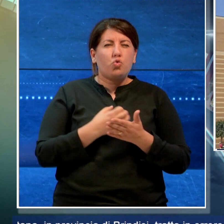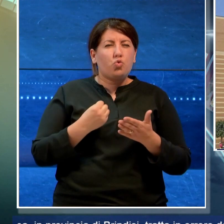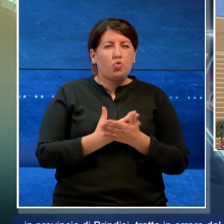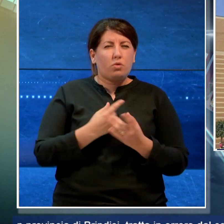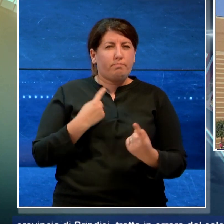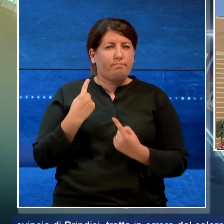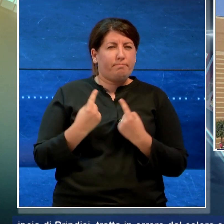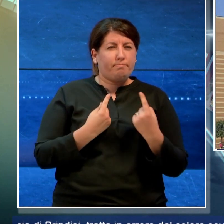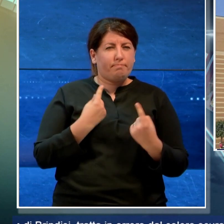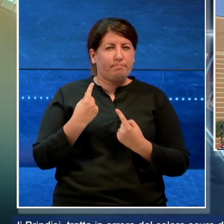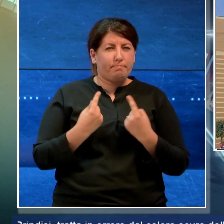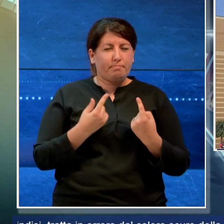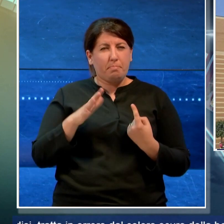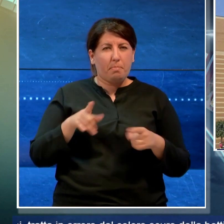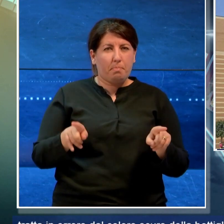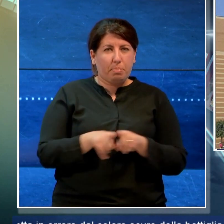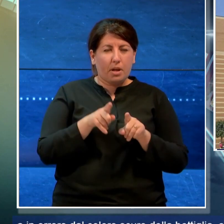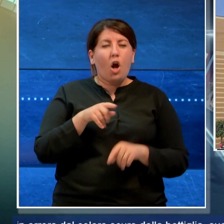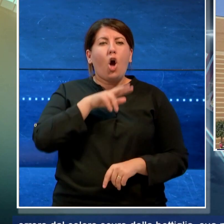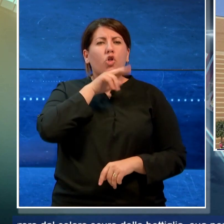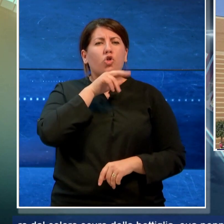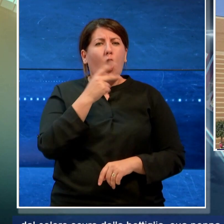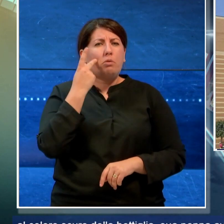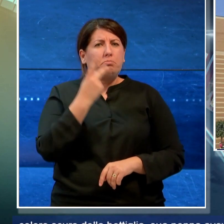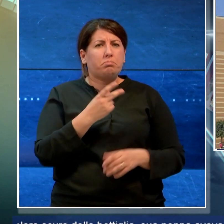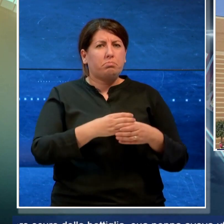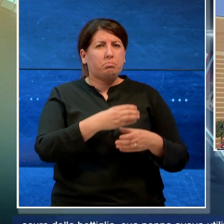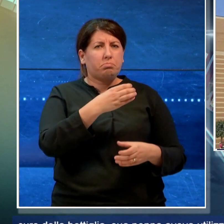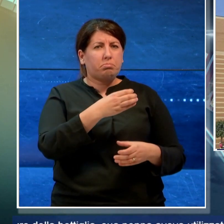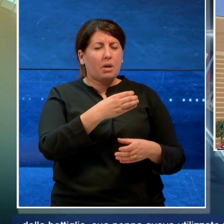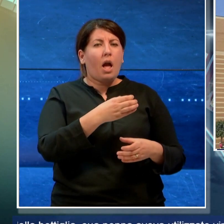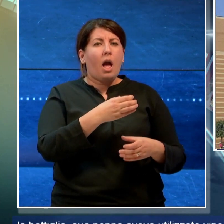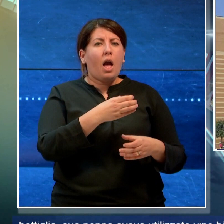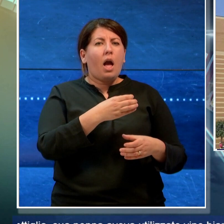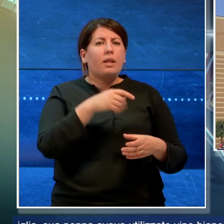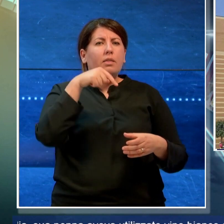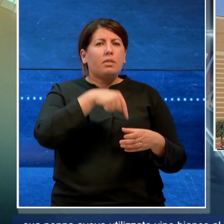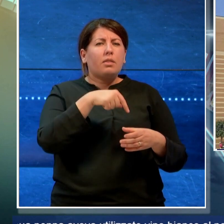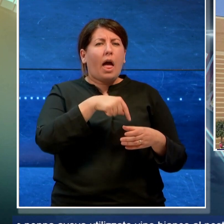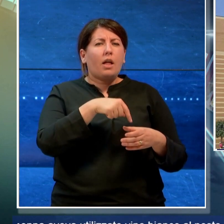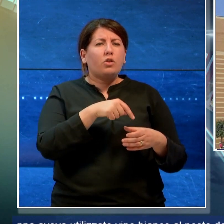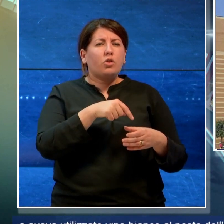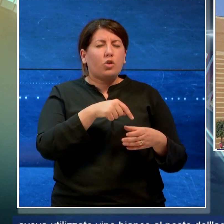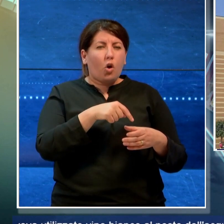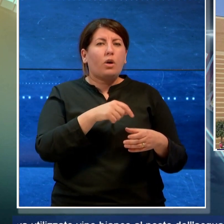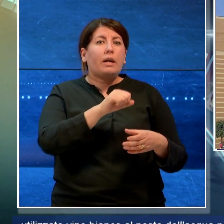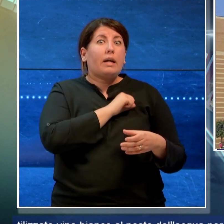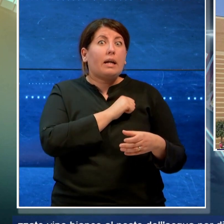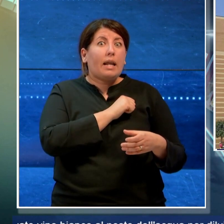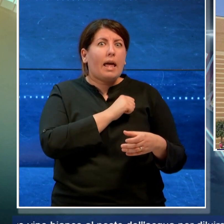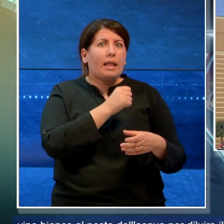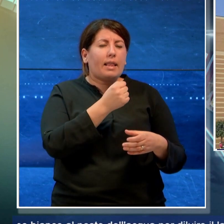errore dal colore scuro della bottiglia aveva utilizzato vino bianco al posto dell'acqua per diluire il latte.